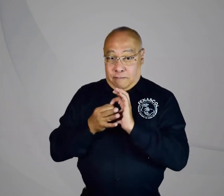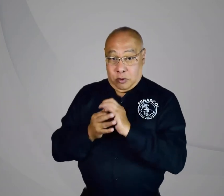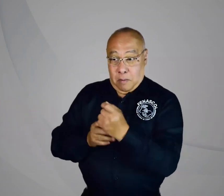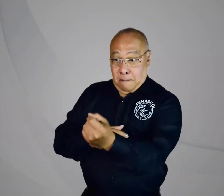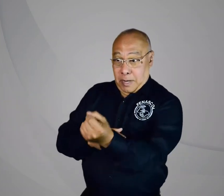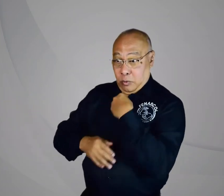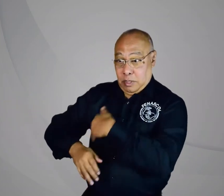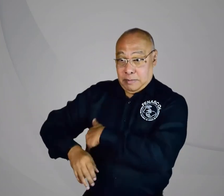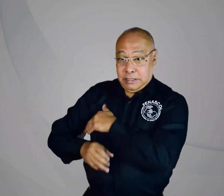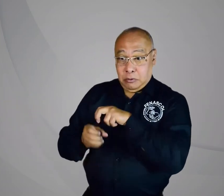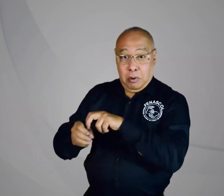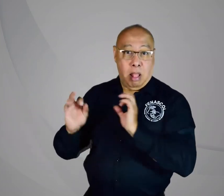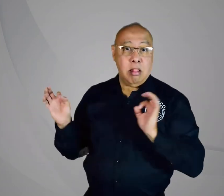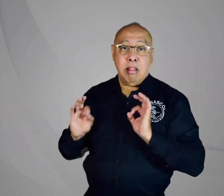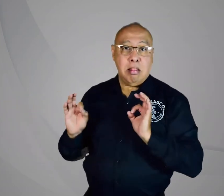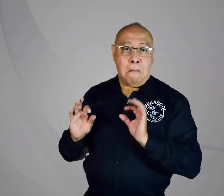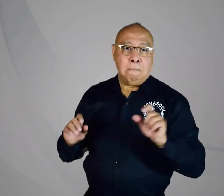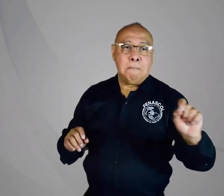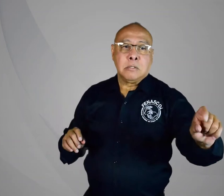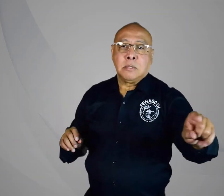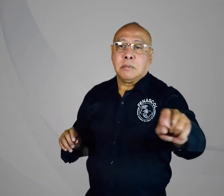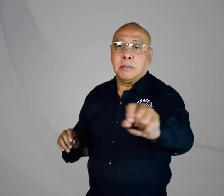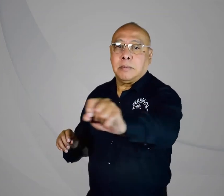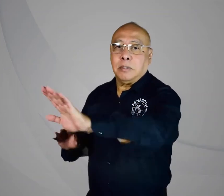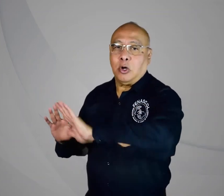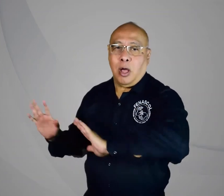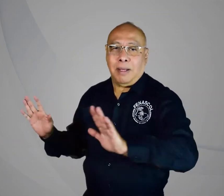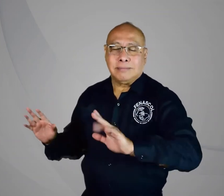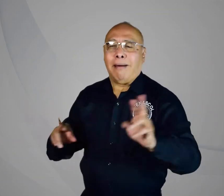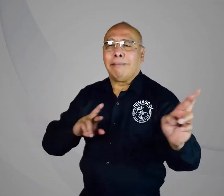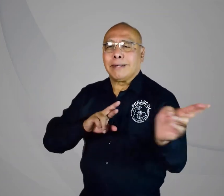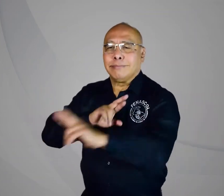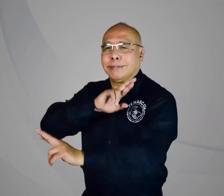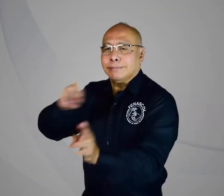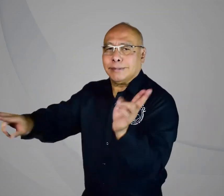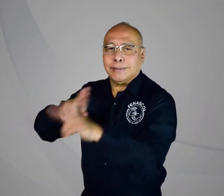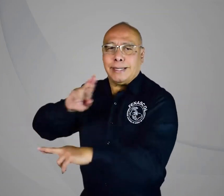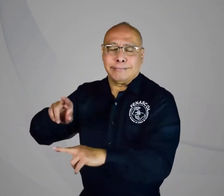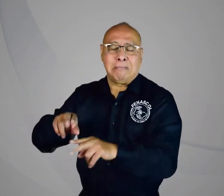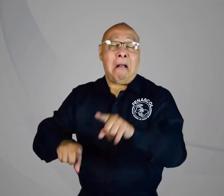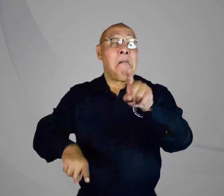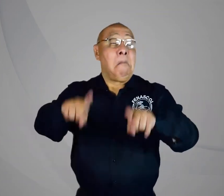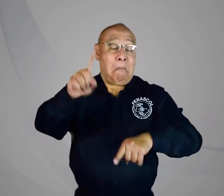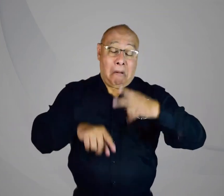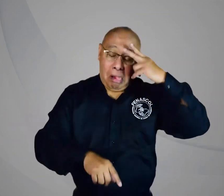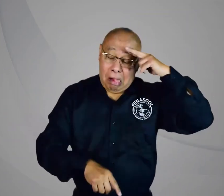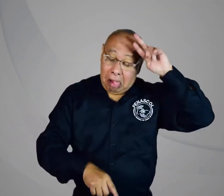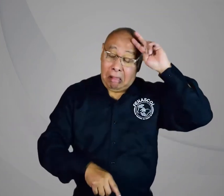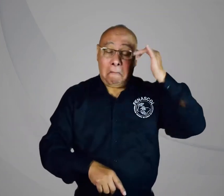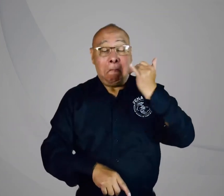Pero no consultó a la comunidad sorda representada en FENASCOL, solamente a aquellas que les acabo de mencionar. Cada uno, por